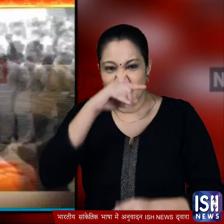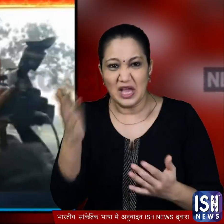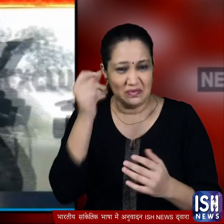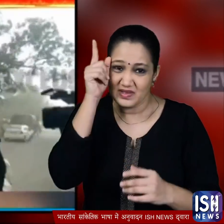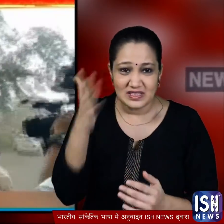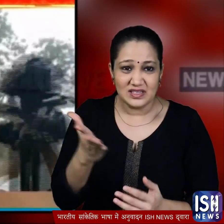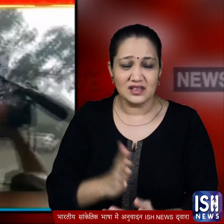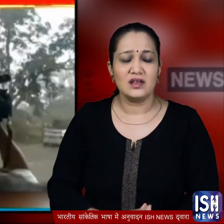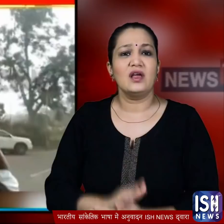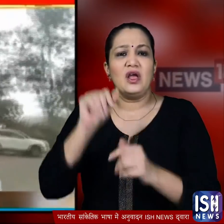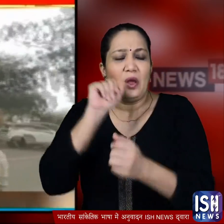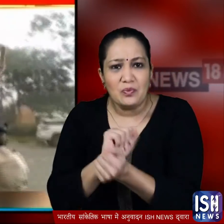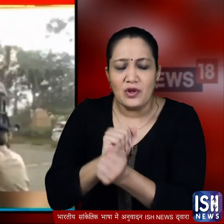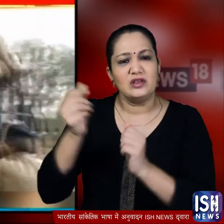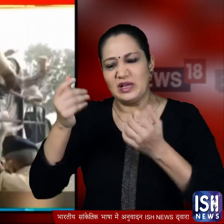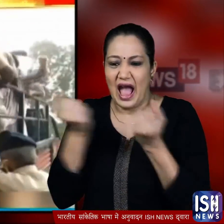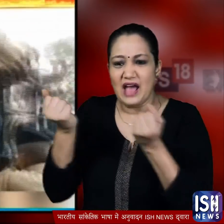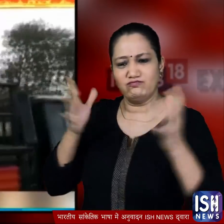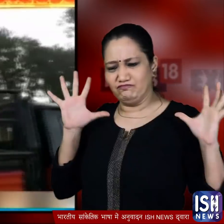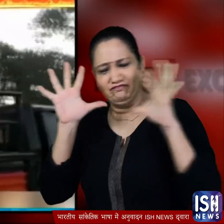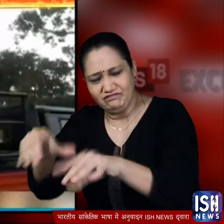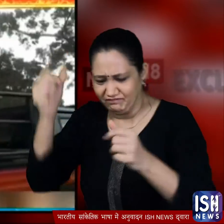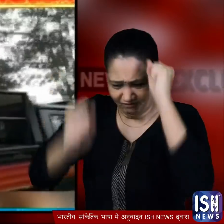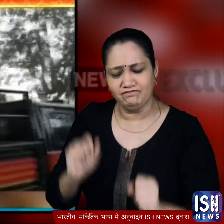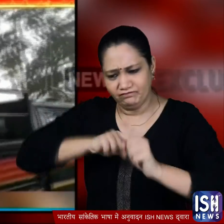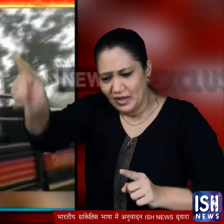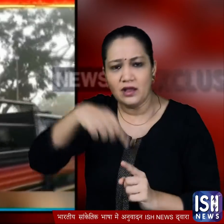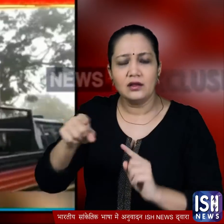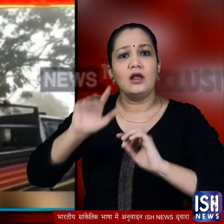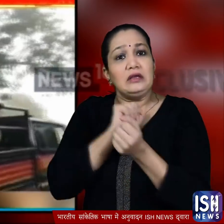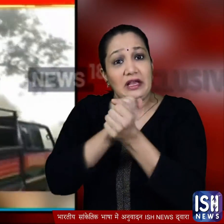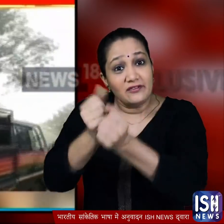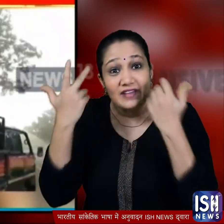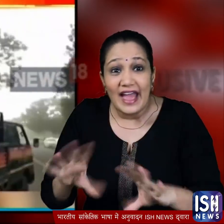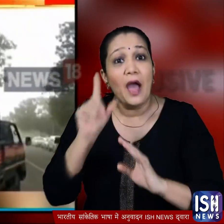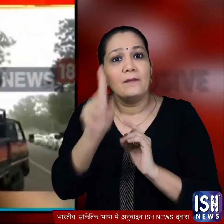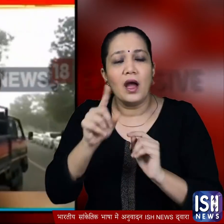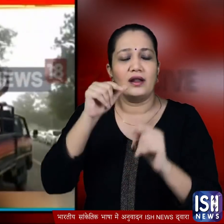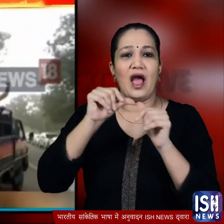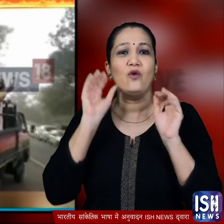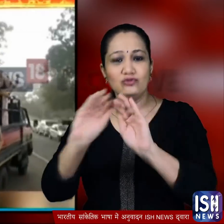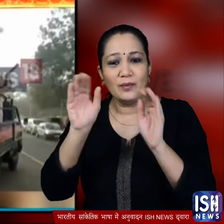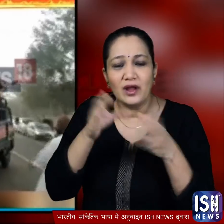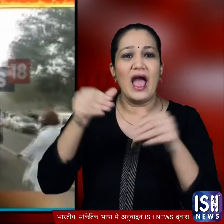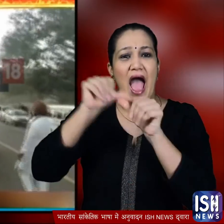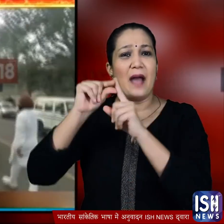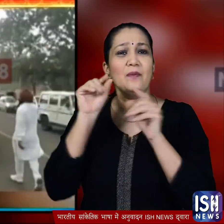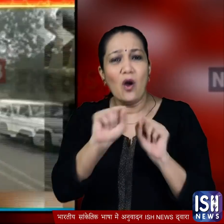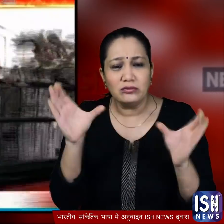सभी लोगों को वहां खड़ी पुलिस की गाड़ी में बढ़ाय गया हलांकि हिरासत में लिए जाने के बाद भी आम आदमी पार्टी के कारकरताओं का हंगामा जारी रहा